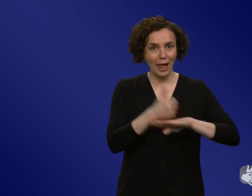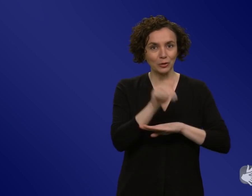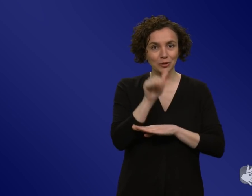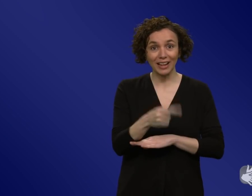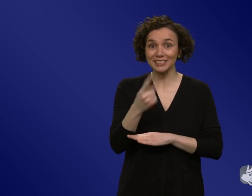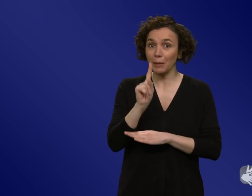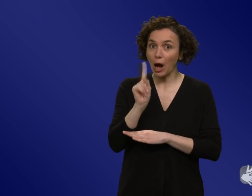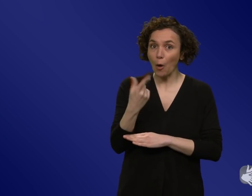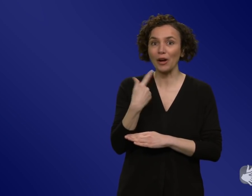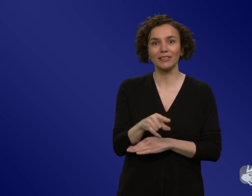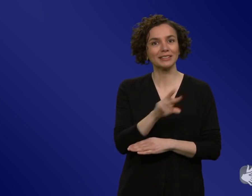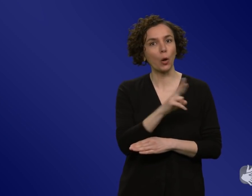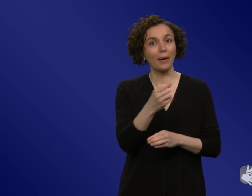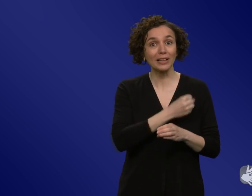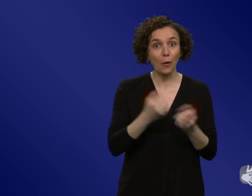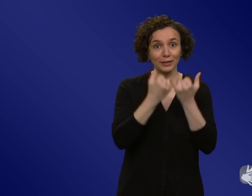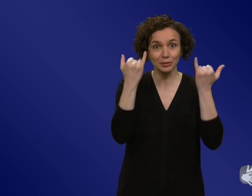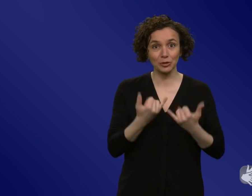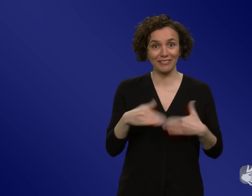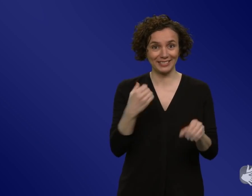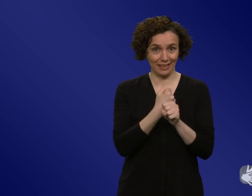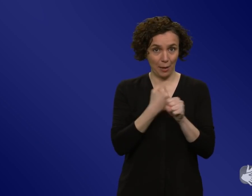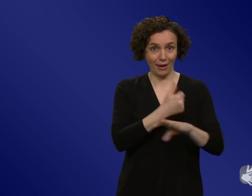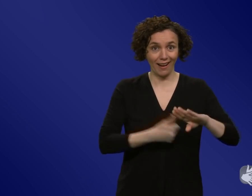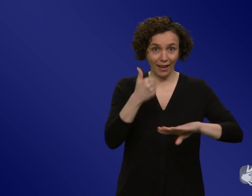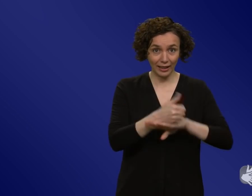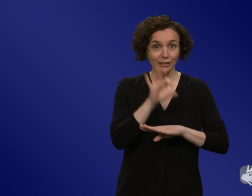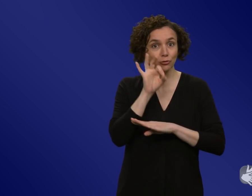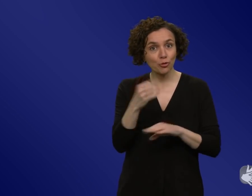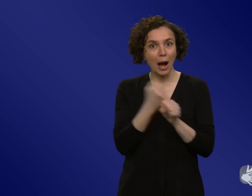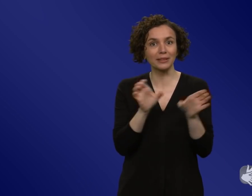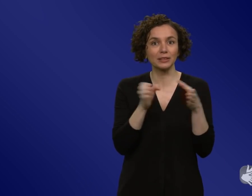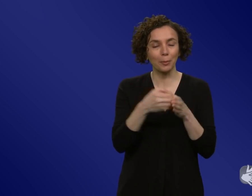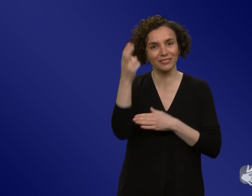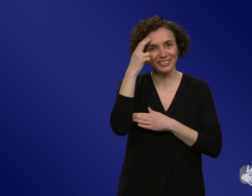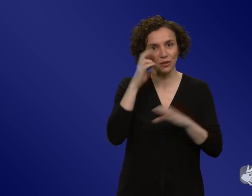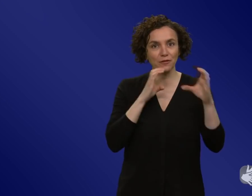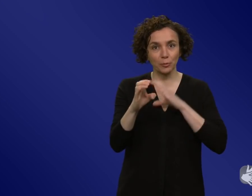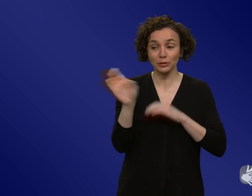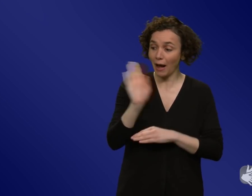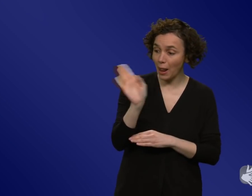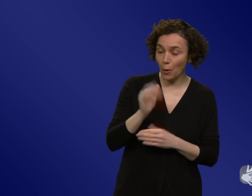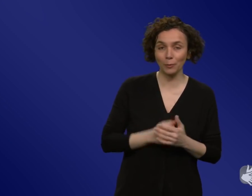-Institut gearbeitet als Leiterin der Arbeitsgruppe Wissenschaftskommunikation. Guten Tag Frau Jenny, schön, dass Sie da sind. Hallo Frau Hennig, danke.